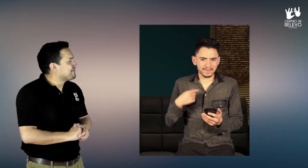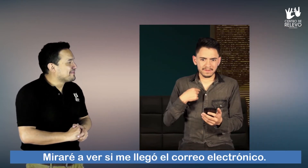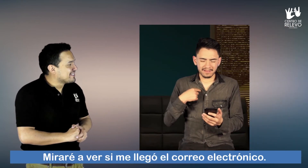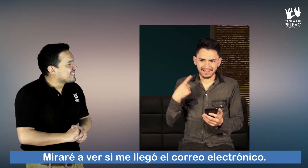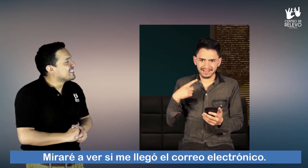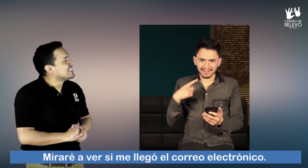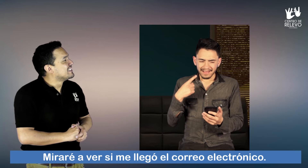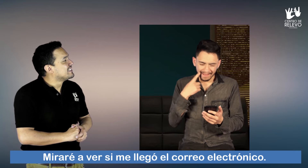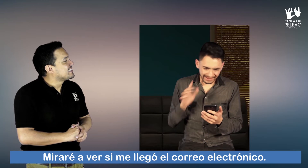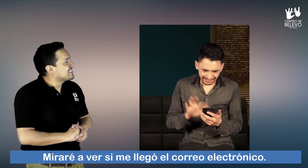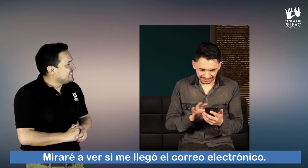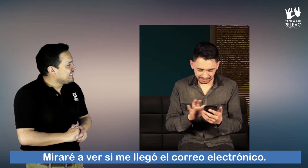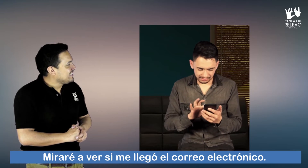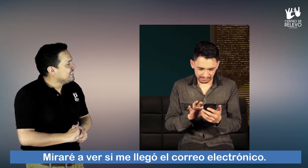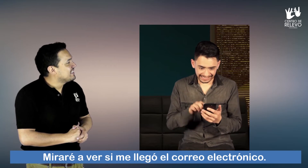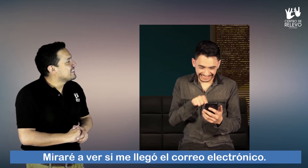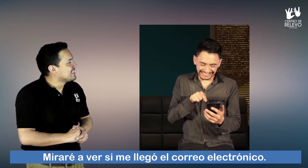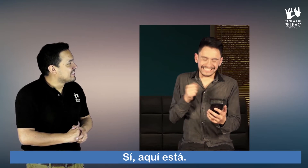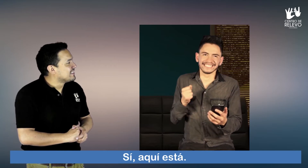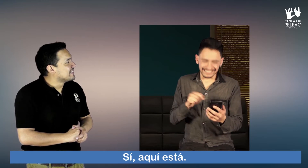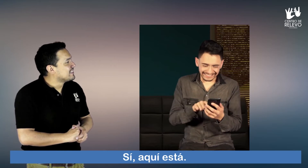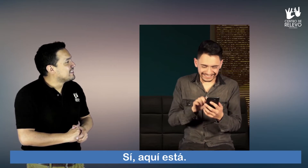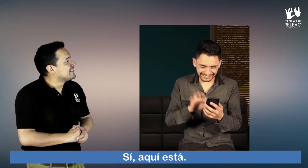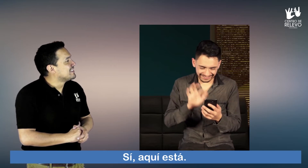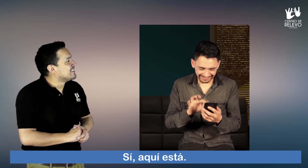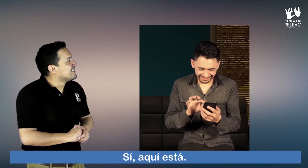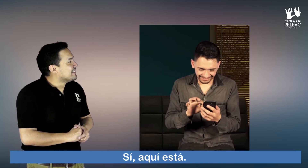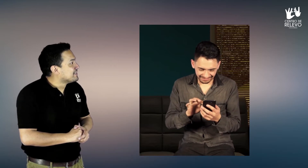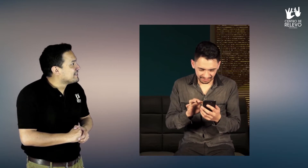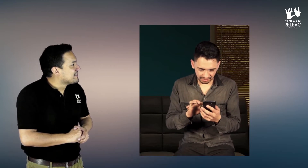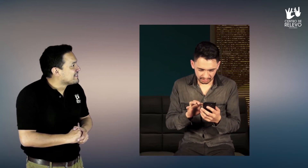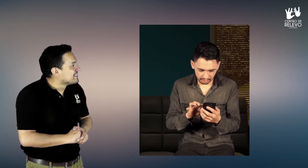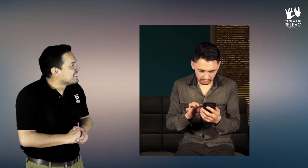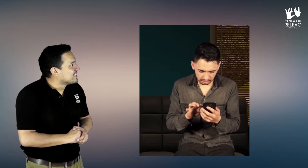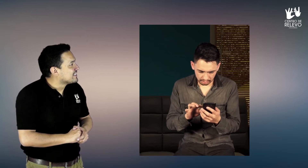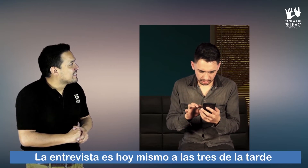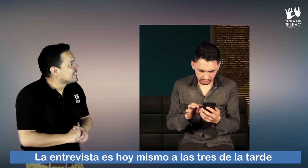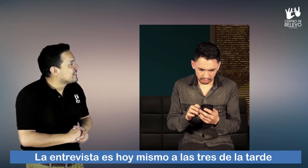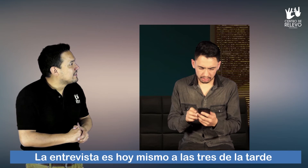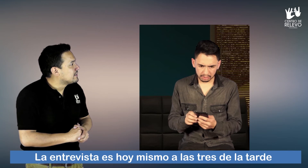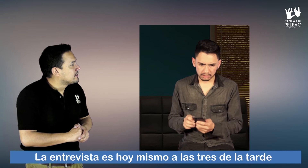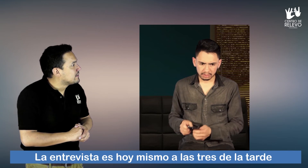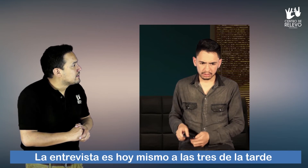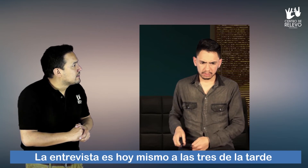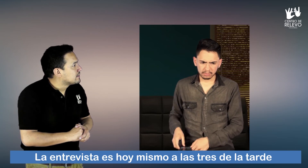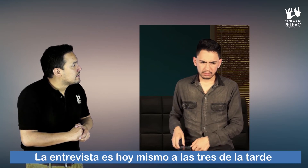Miraré a ver si me llegó el correo electrónico. ¡Sí, aquí está! La entrevista es